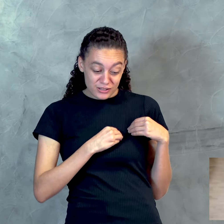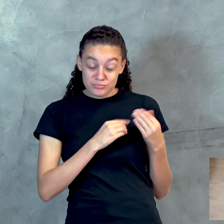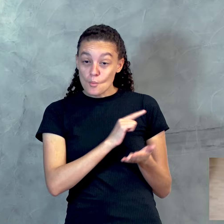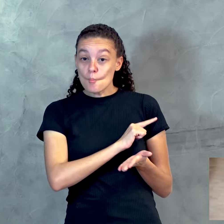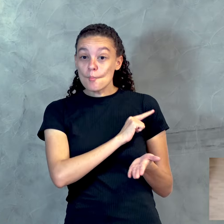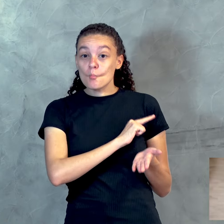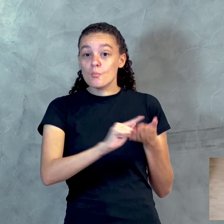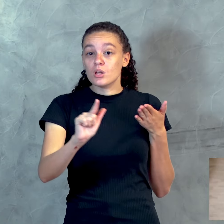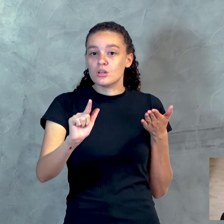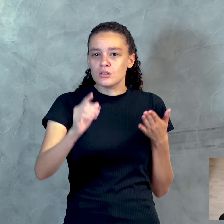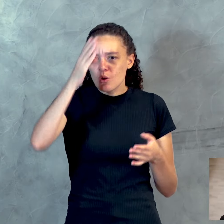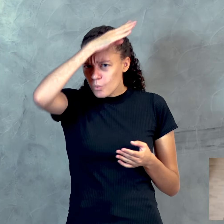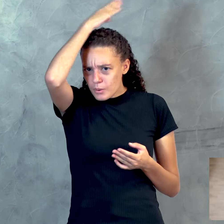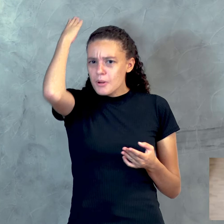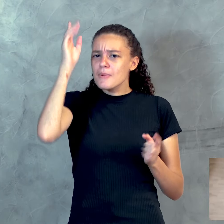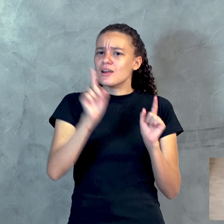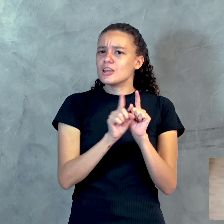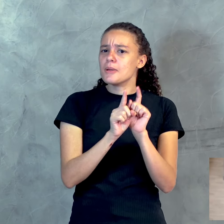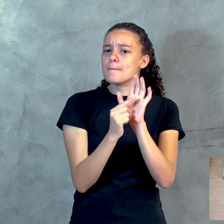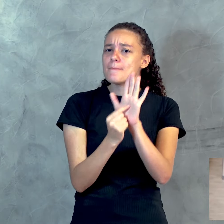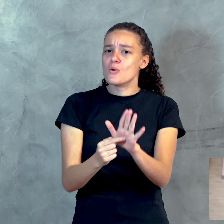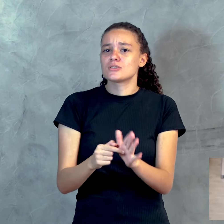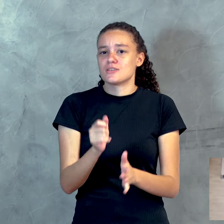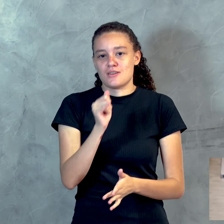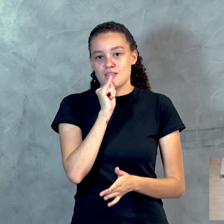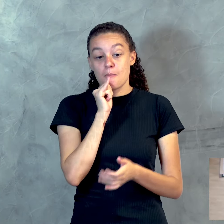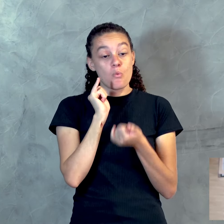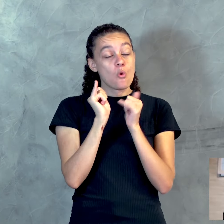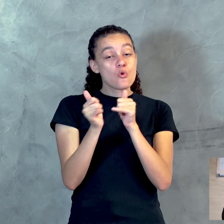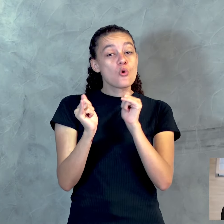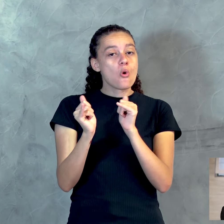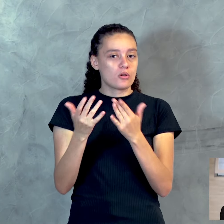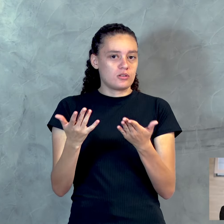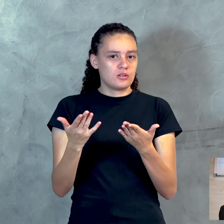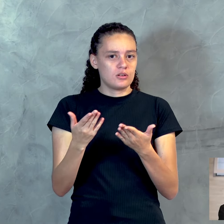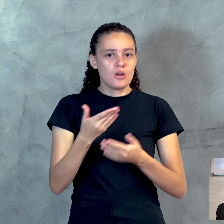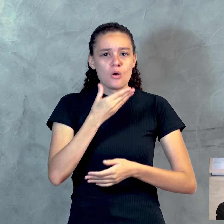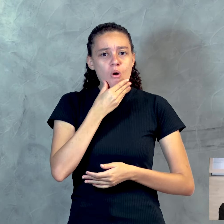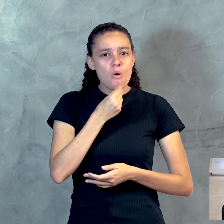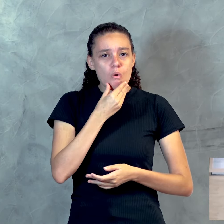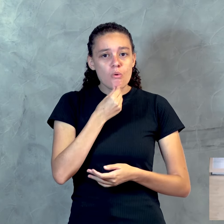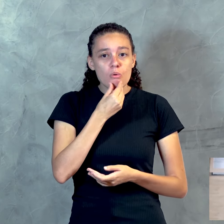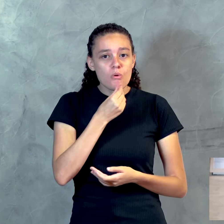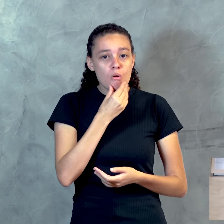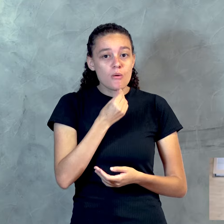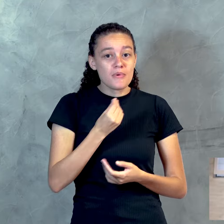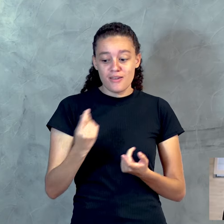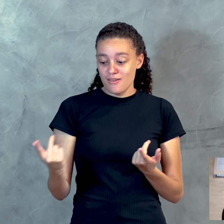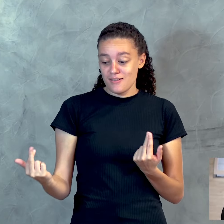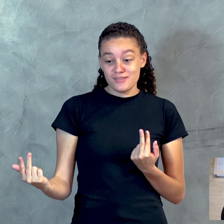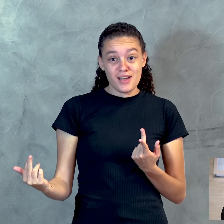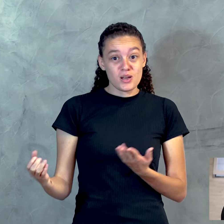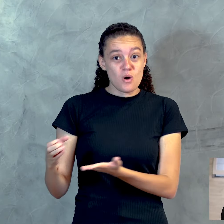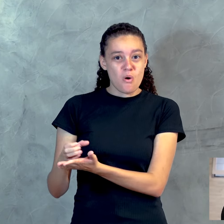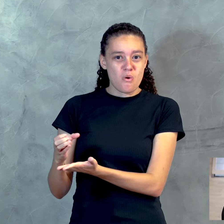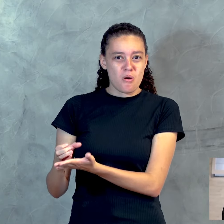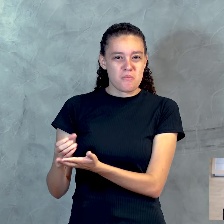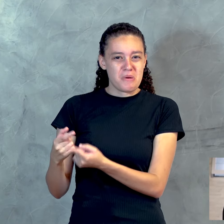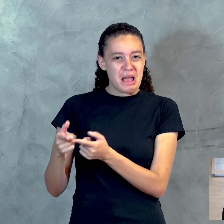fez esse exemplo, ele nos contou esse exemplo. O homem é como esse copo jogado